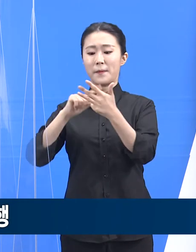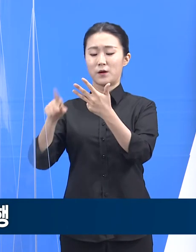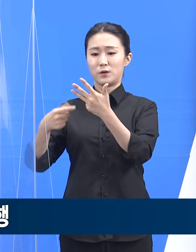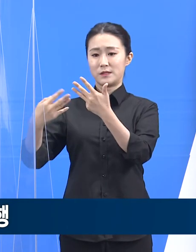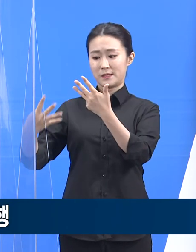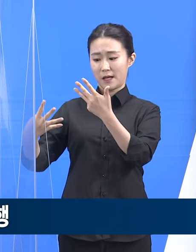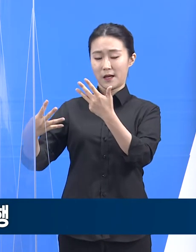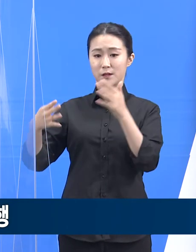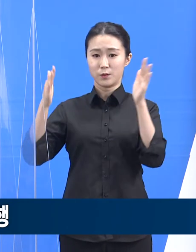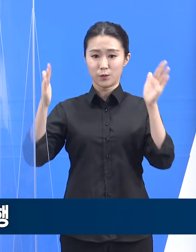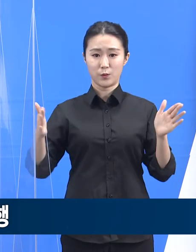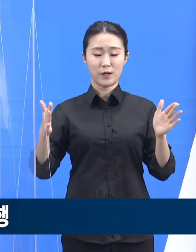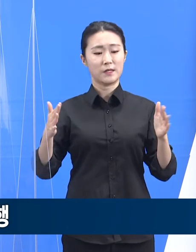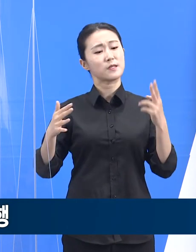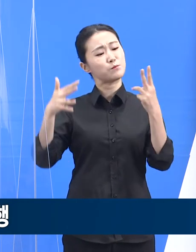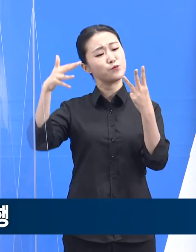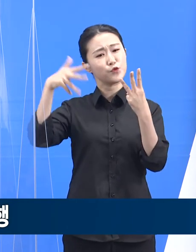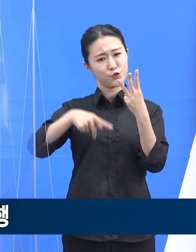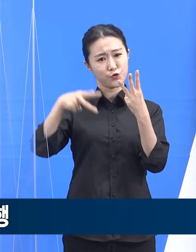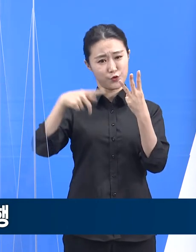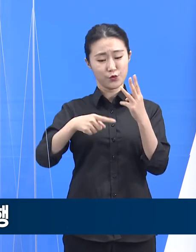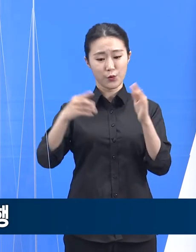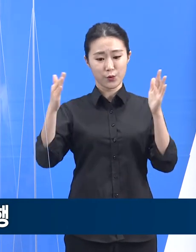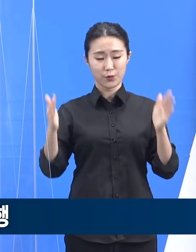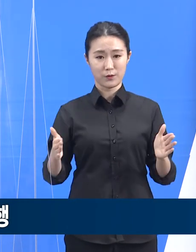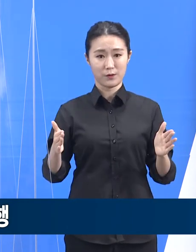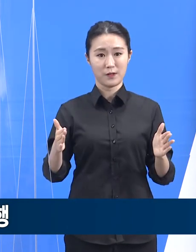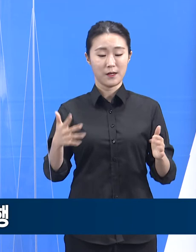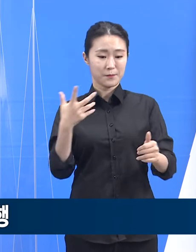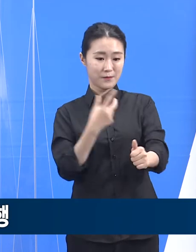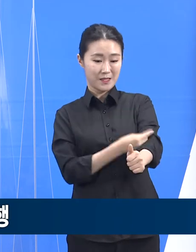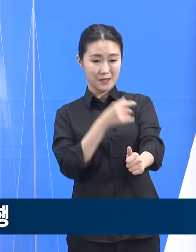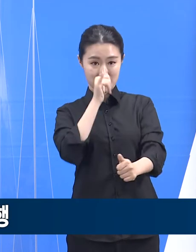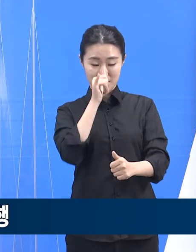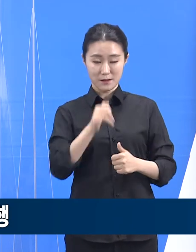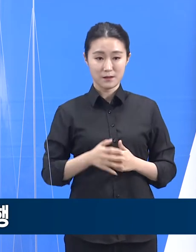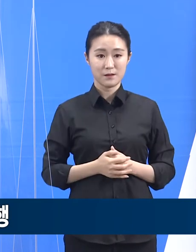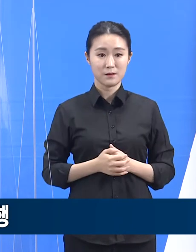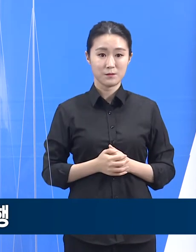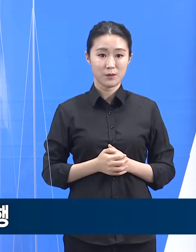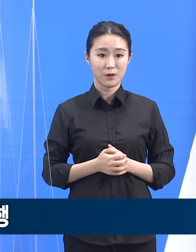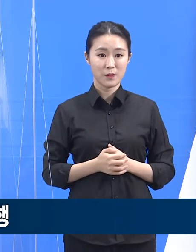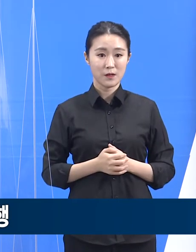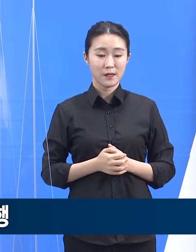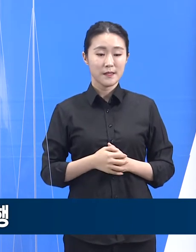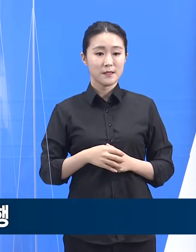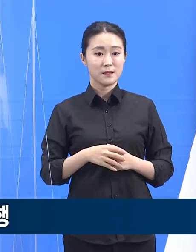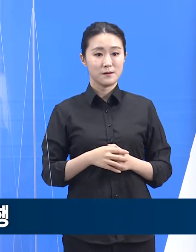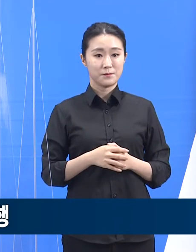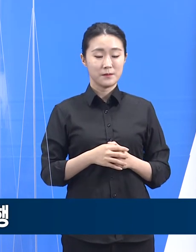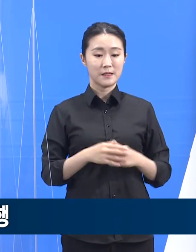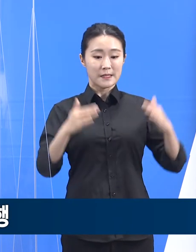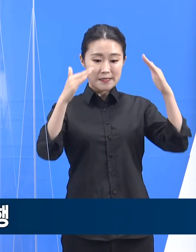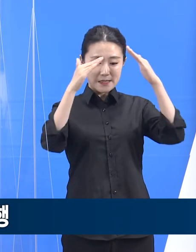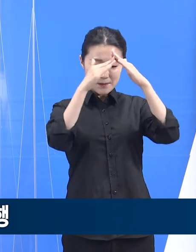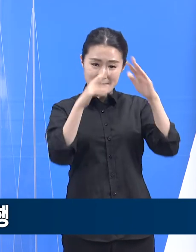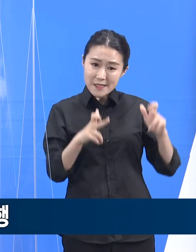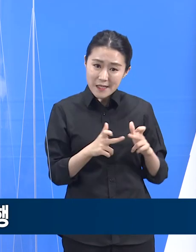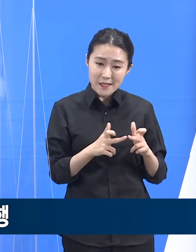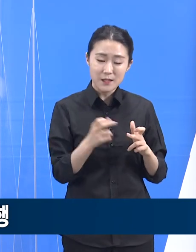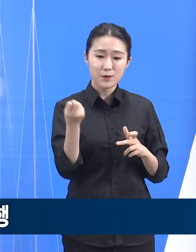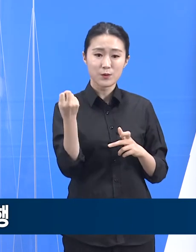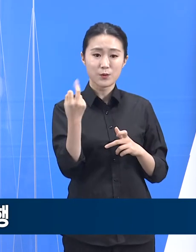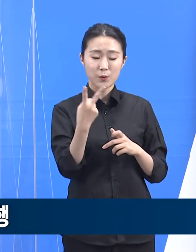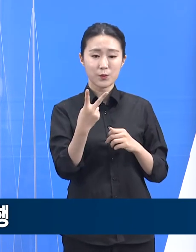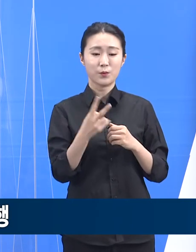진행됩니다. 접종 대상은 콜센터 종사자, 재가장애인, 체육시설 관련 종사자 등 약 19만 4천여